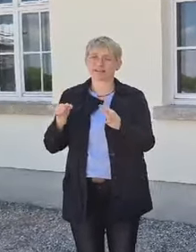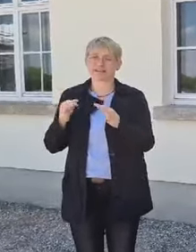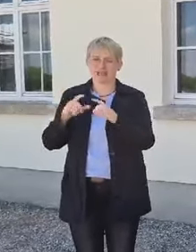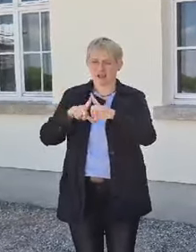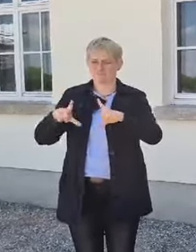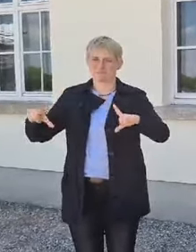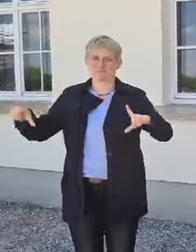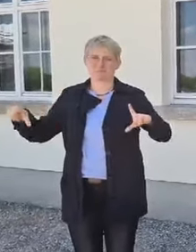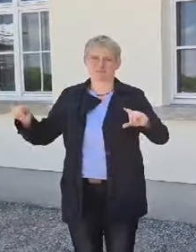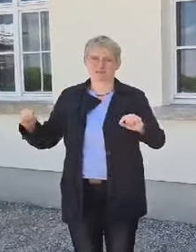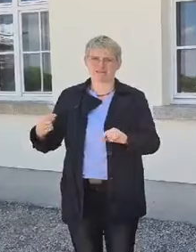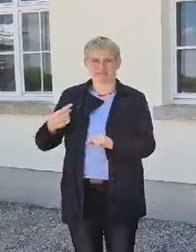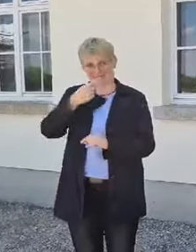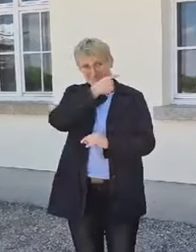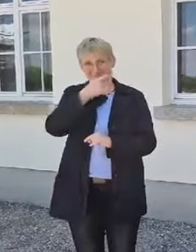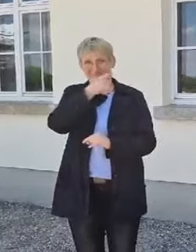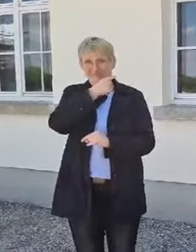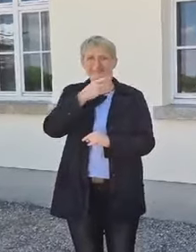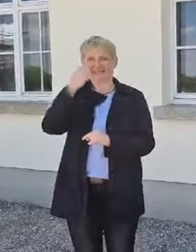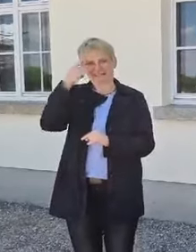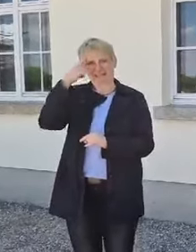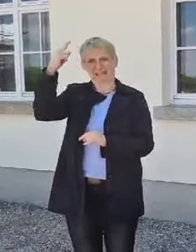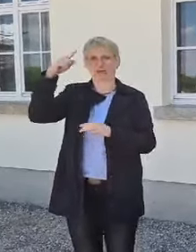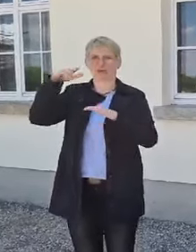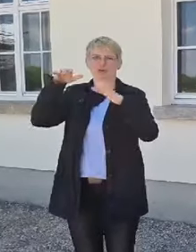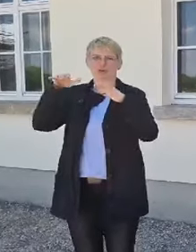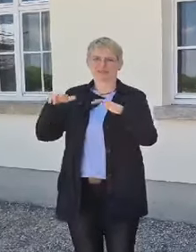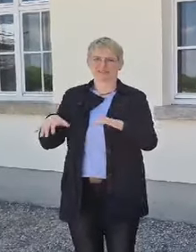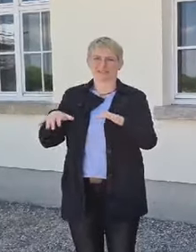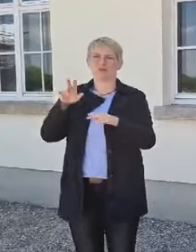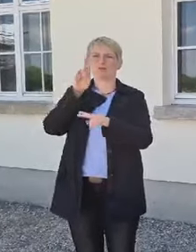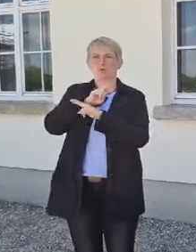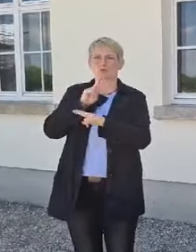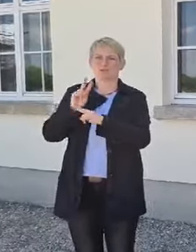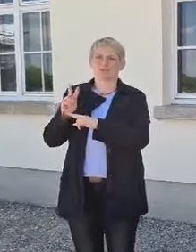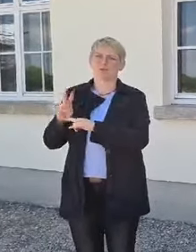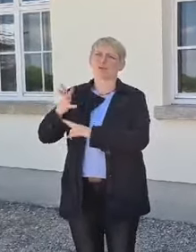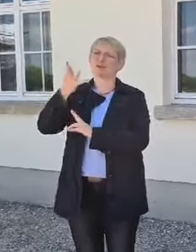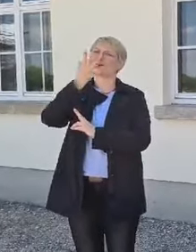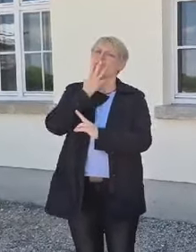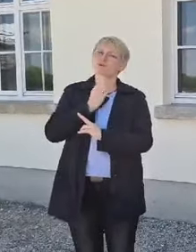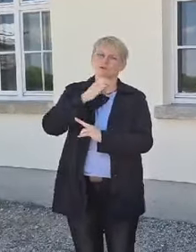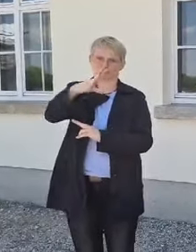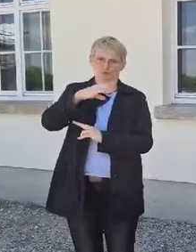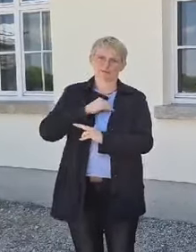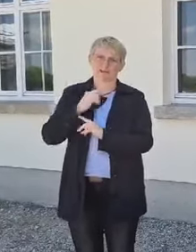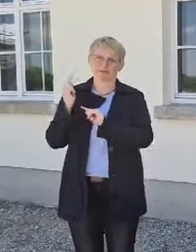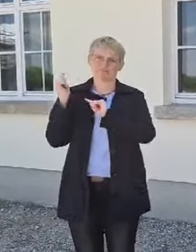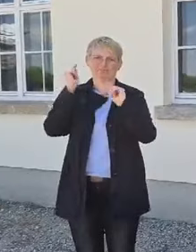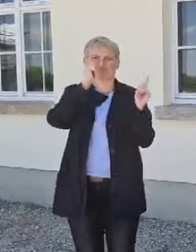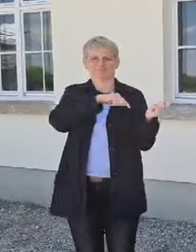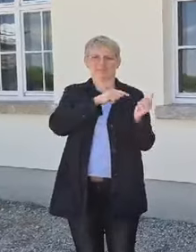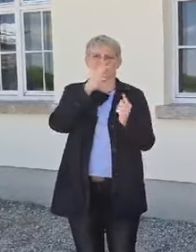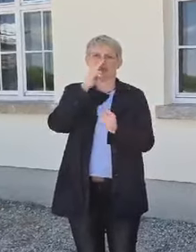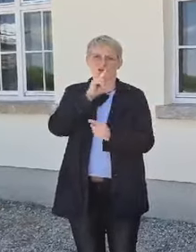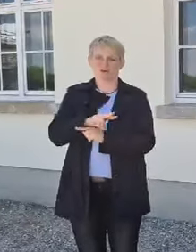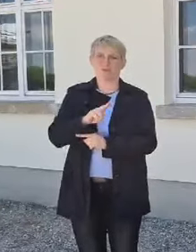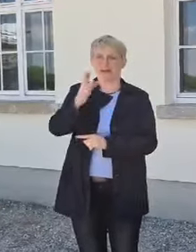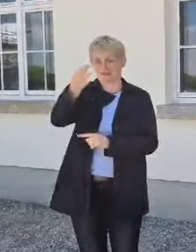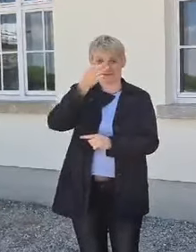im Wirtschaftsgebäude, im heutigen Museum. Und das möchte ich jetzt gerne zusammen mit euch anschauen. Eine Frage? Ich